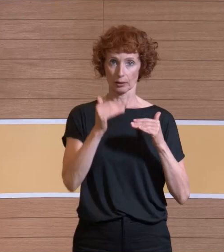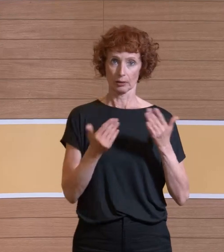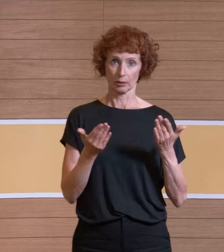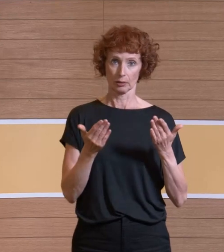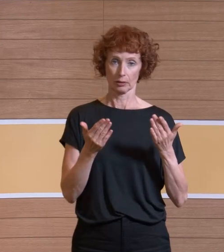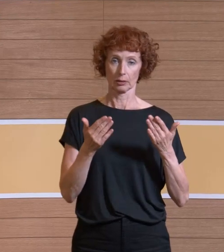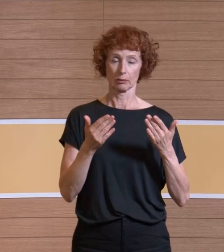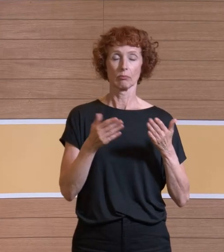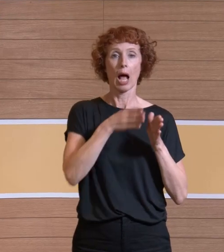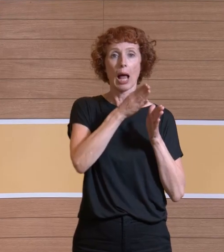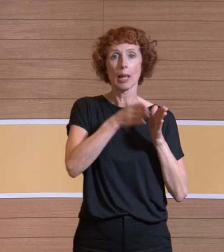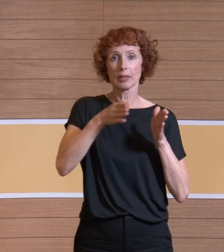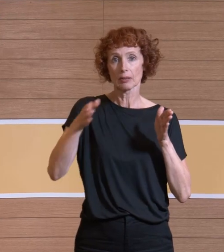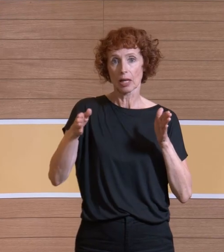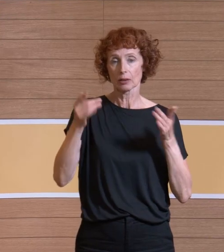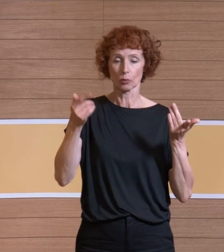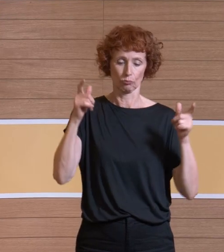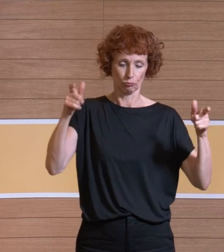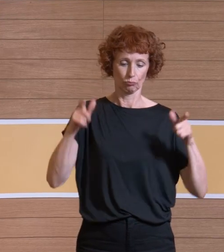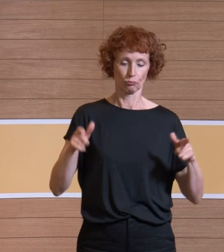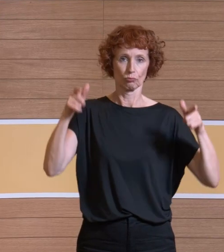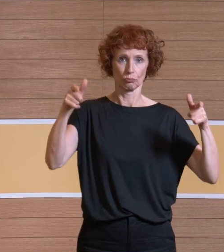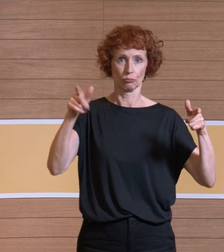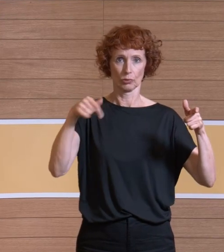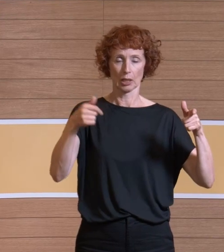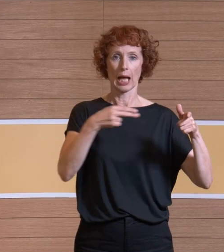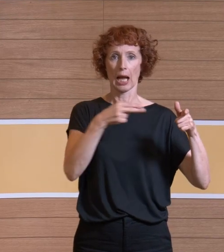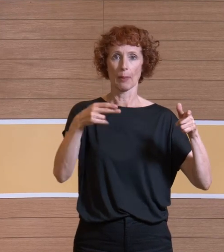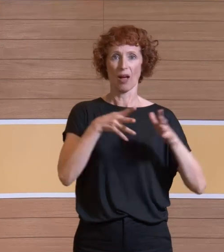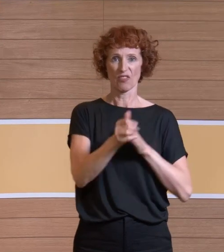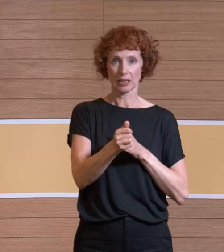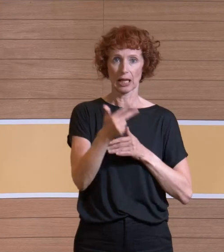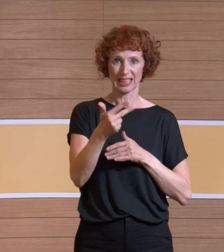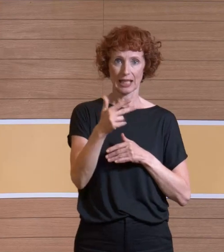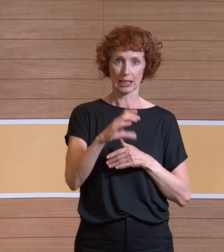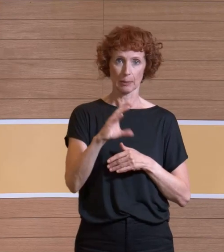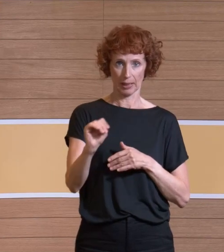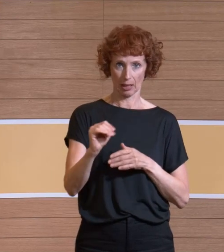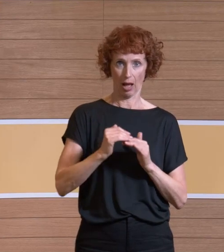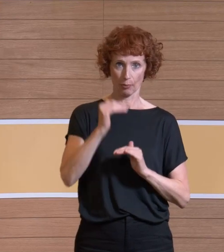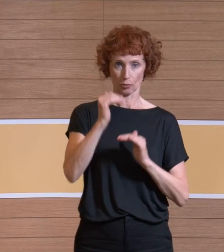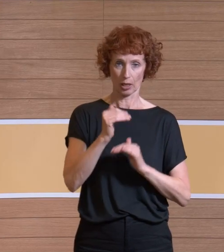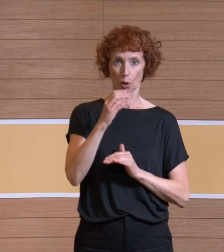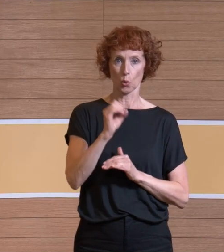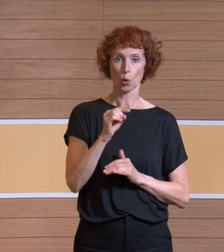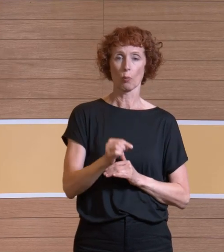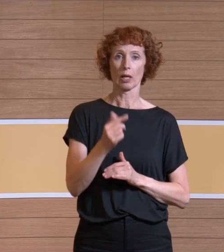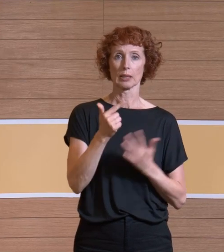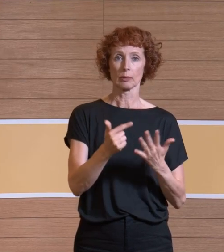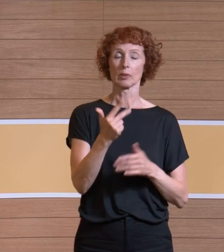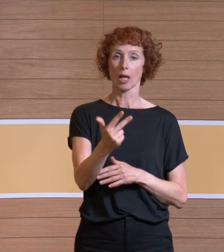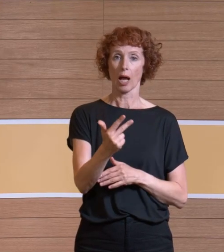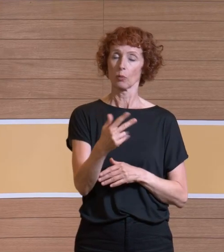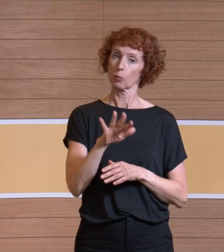Laminarisator und Oberkante HEPA-Filter, wenn der drei Zentimeter beträgt, haben wir einen Absorptionsgrad von 0,73, was sehr hoch ist.